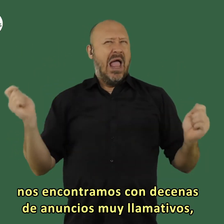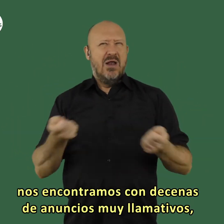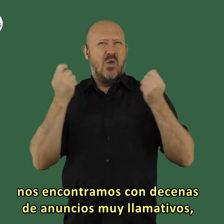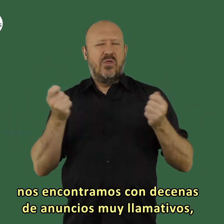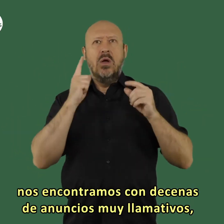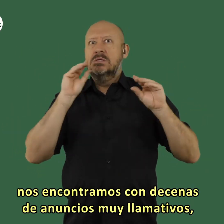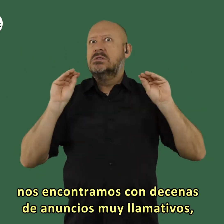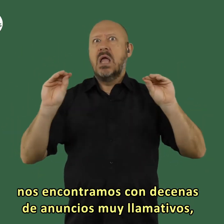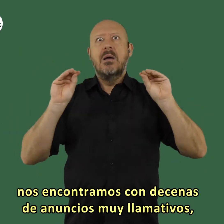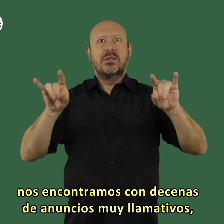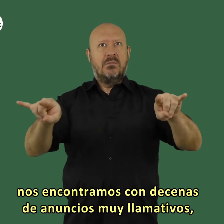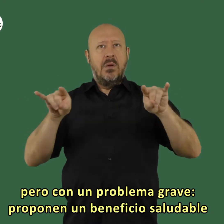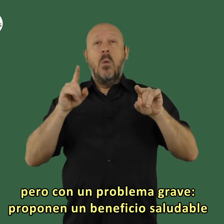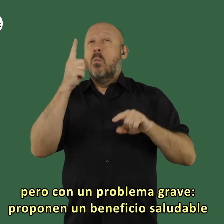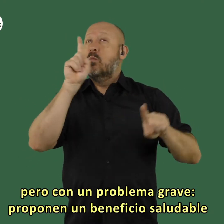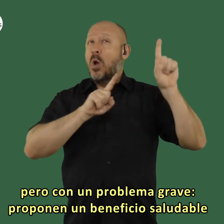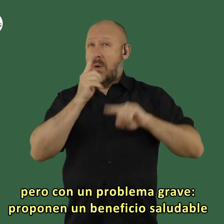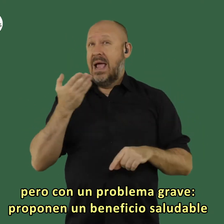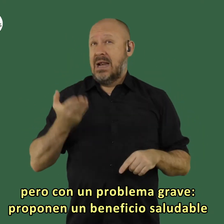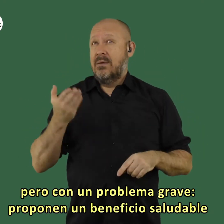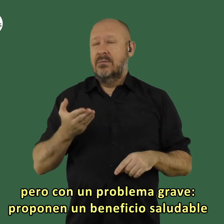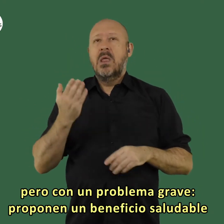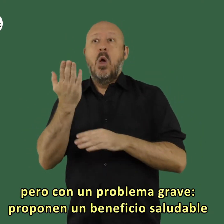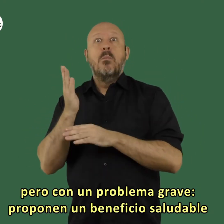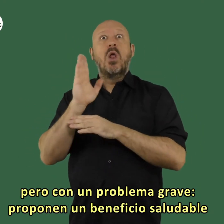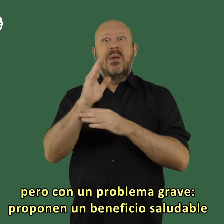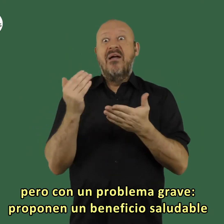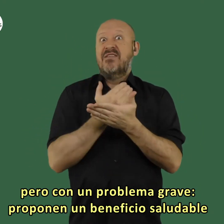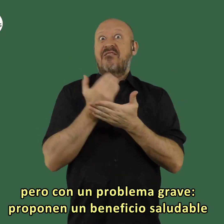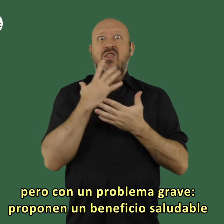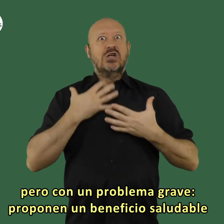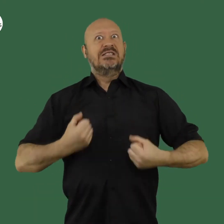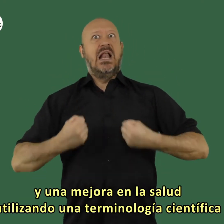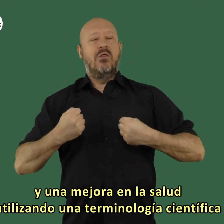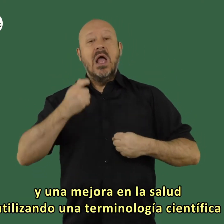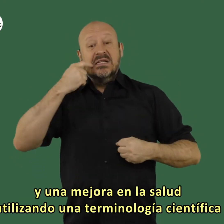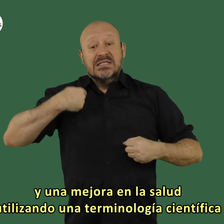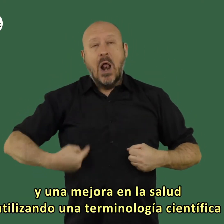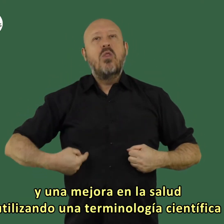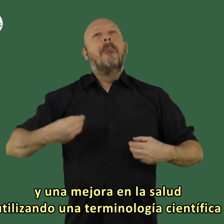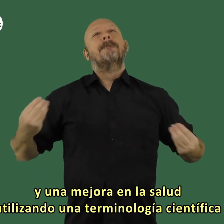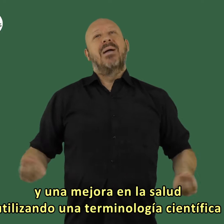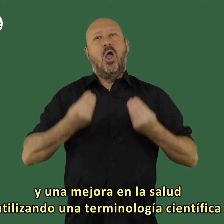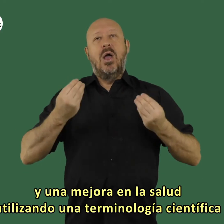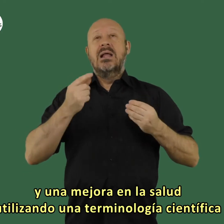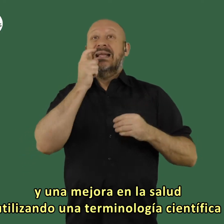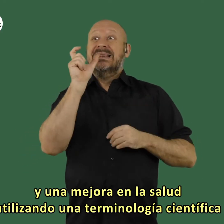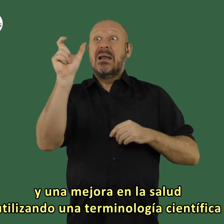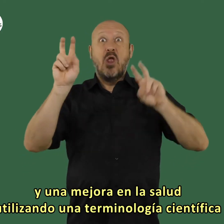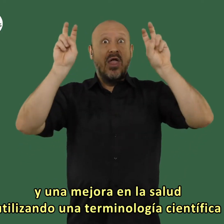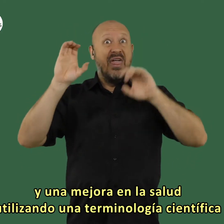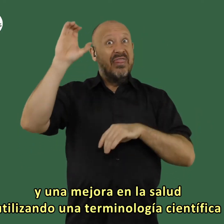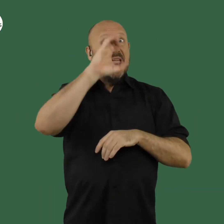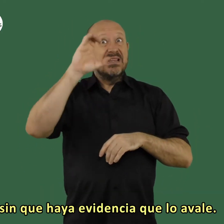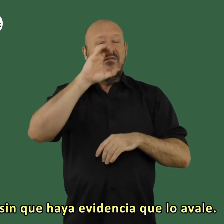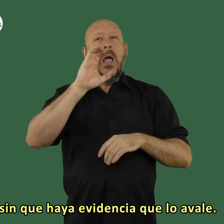encontramos con decenas de anuncios muy llamativos pero con un problema grave proponen un beneficio saludable y una mejora en la salud utilizando